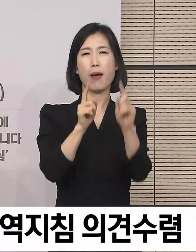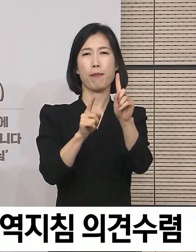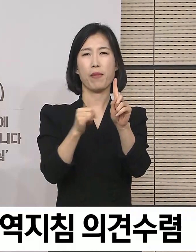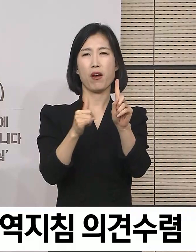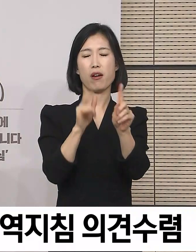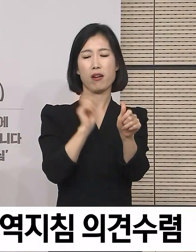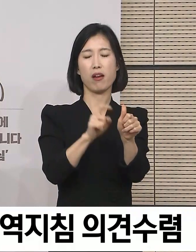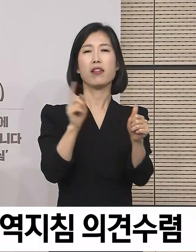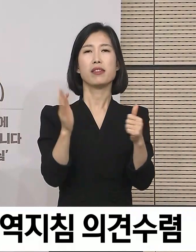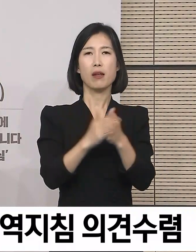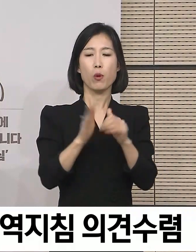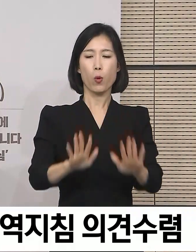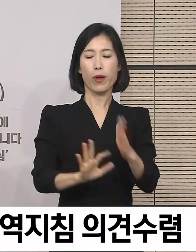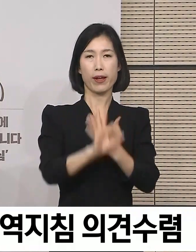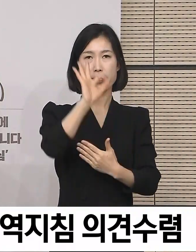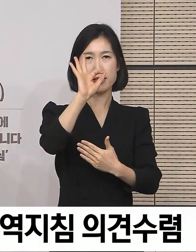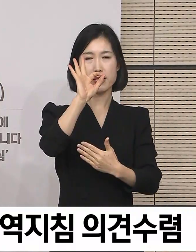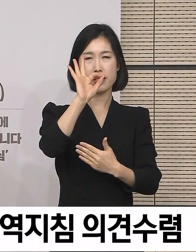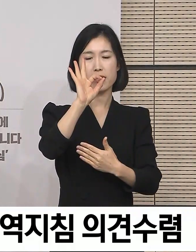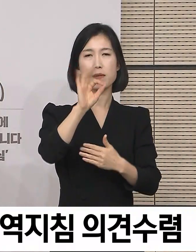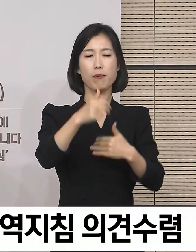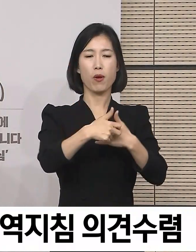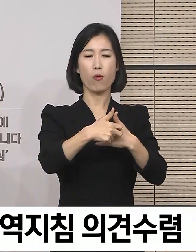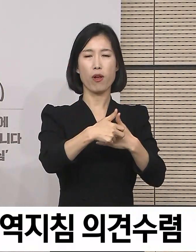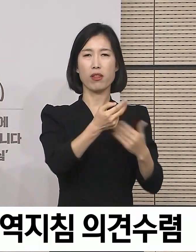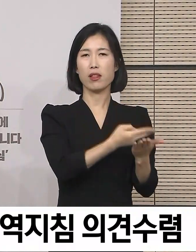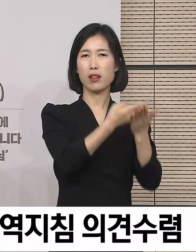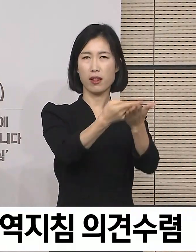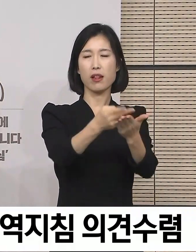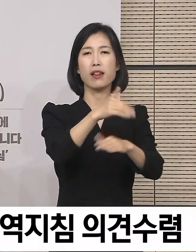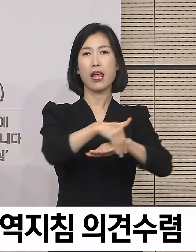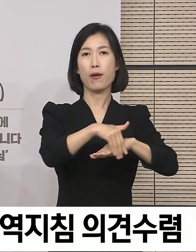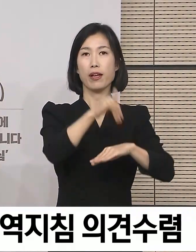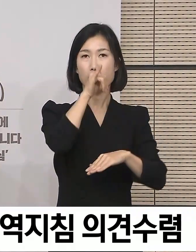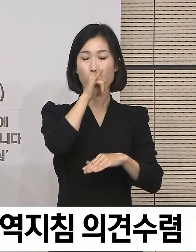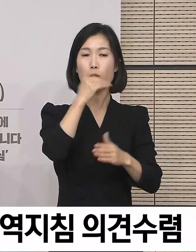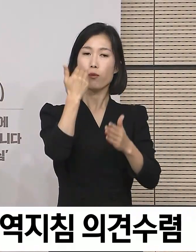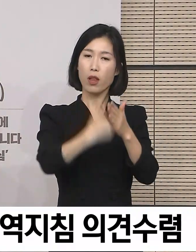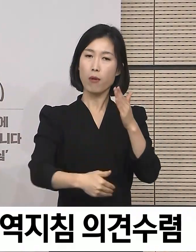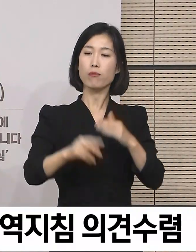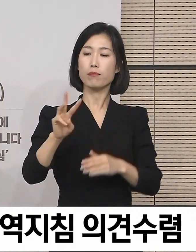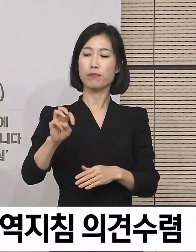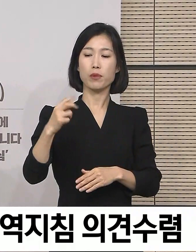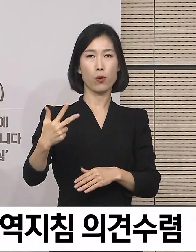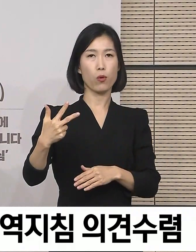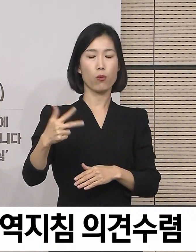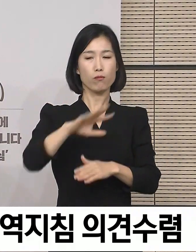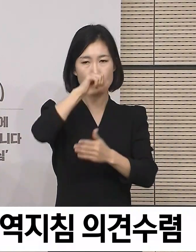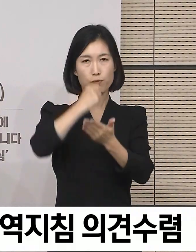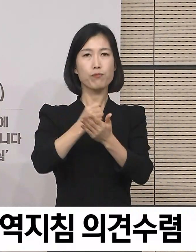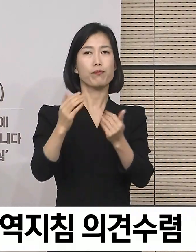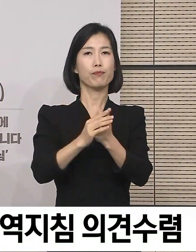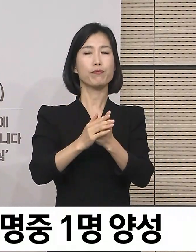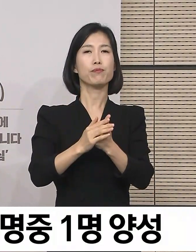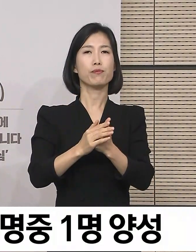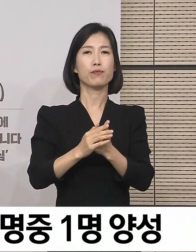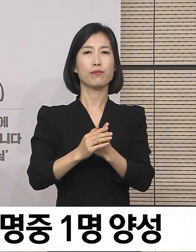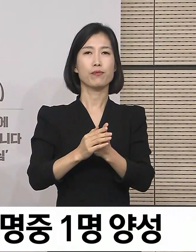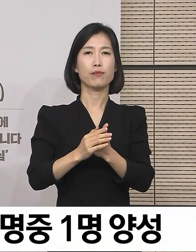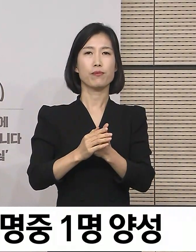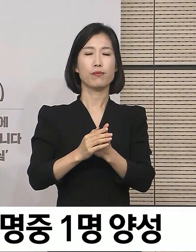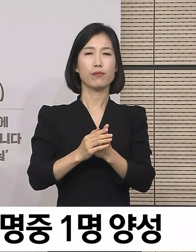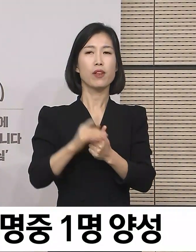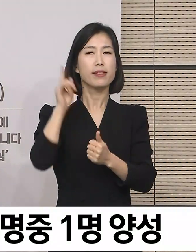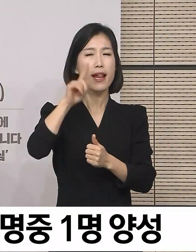판정받아 금요일 오전에 의료기관으로 이송될 예정이며 나머지 37명은 모두 음성으로 확인되어